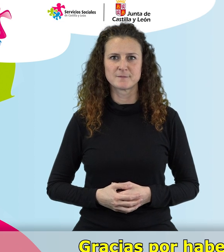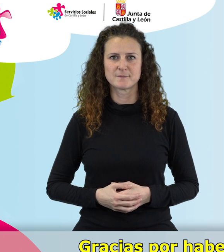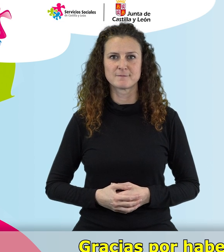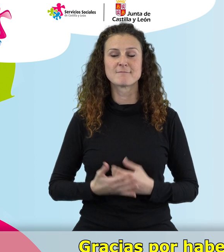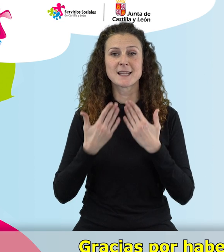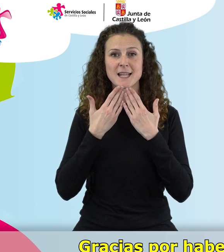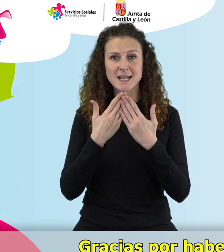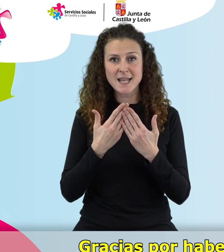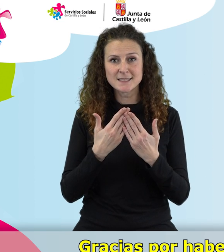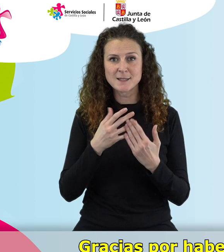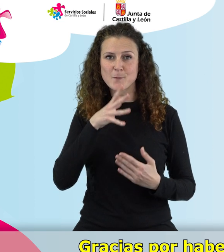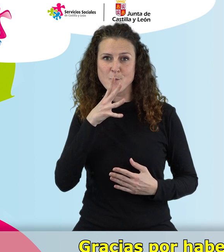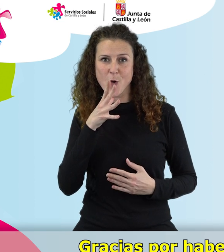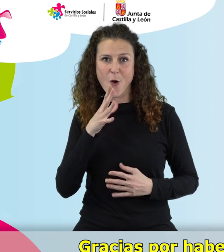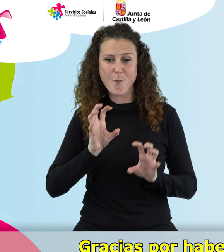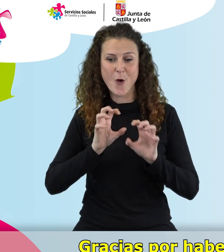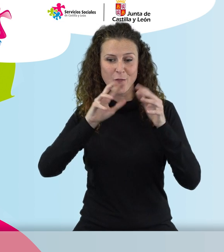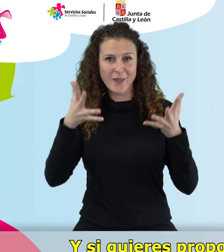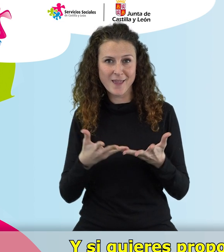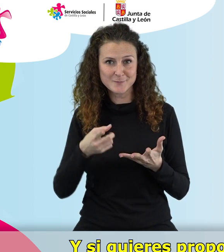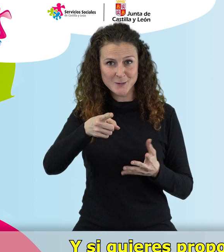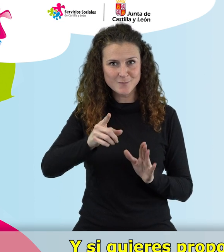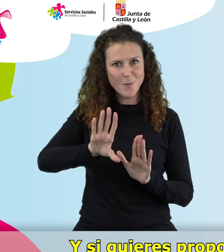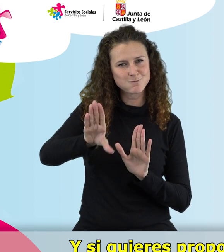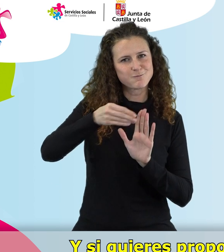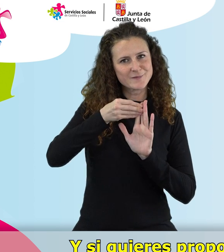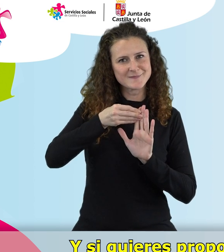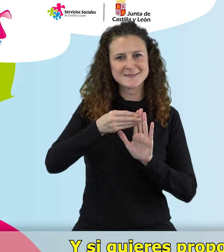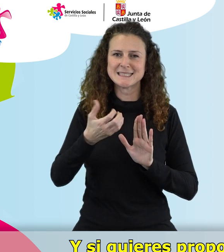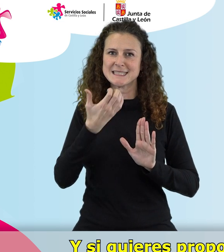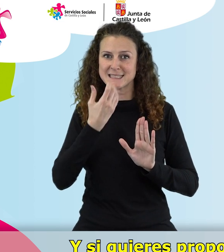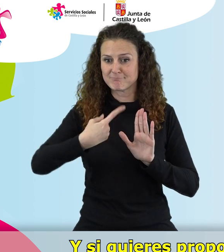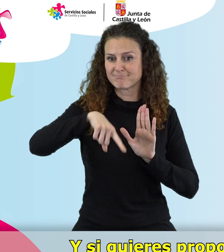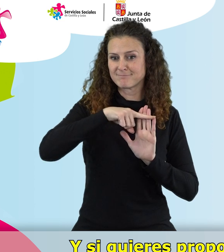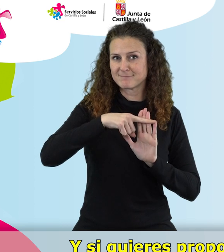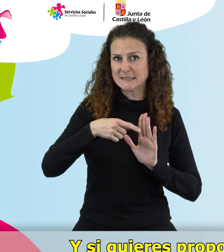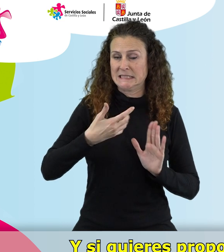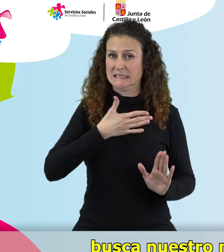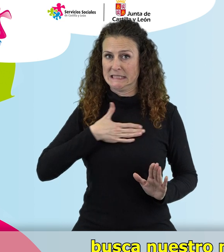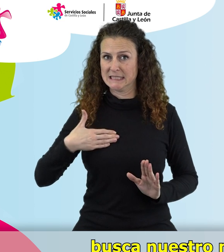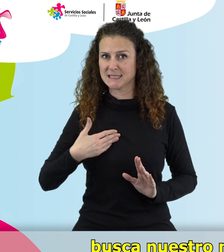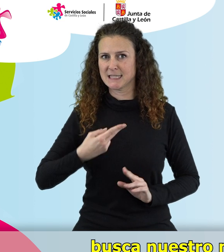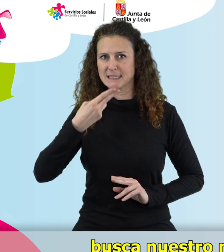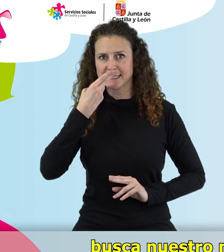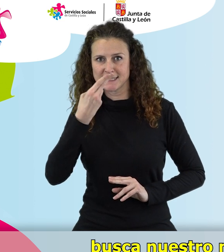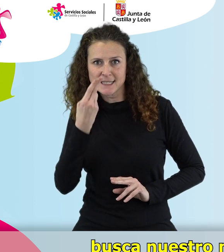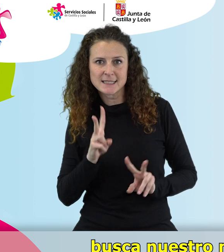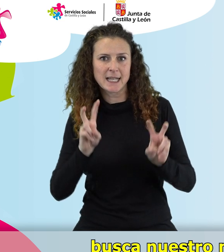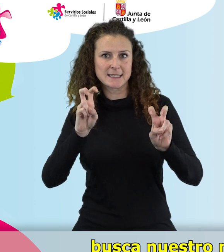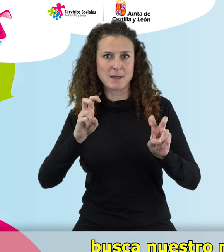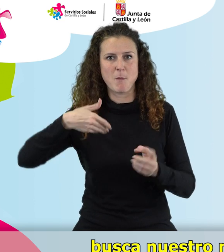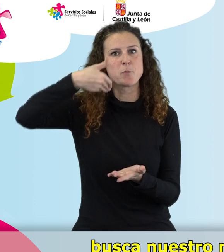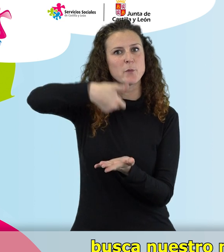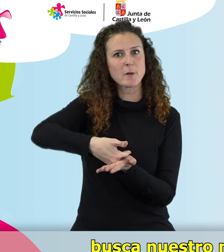Gracias por haberte sumado a nuestro podcast. Y si quieres proponer un tema para un próximo episodio, busca nuestro micrófono,